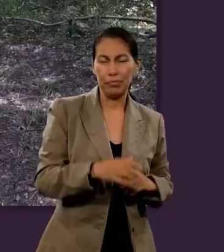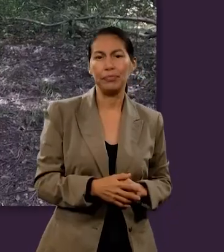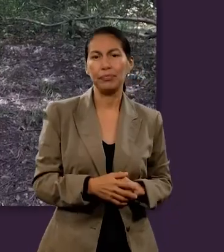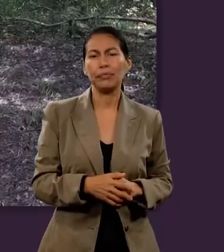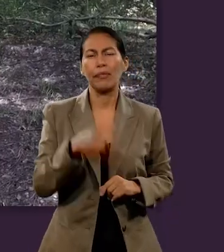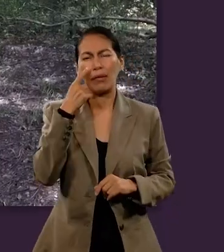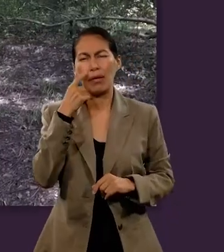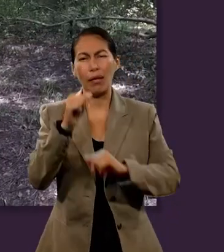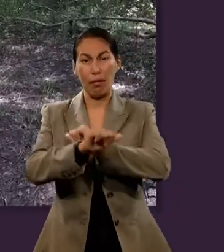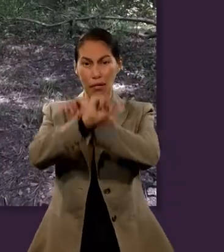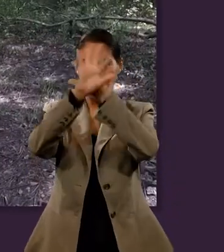destino.